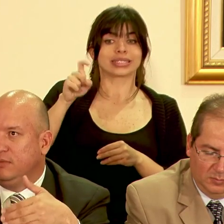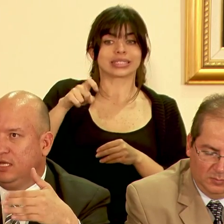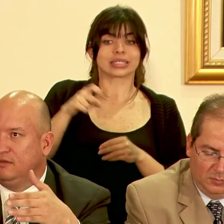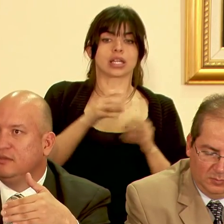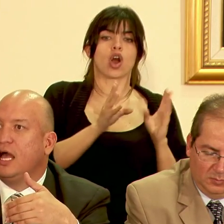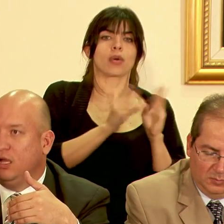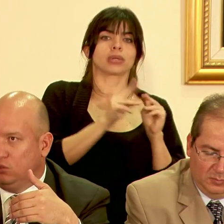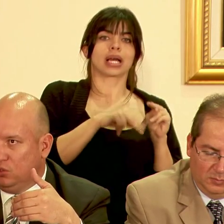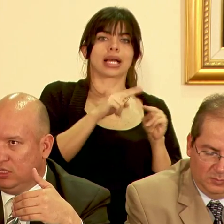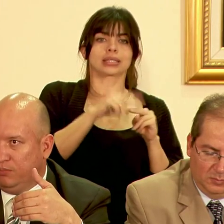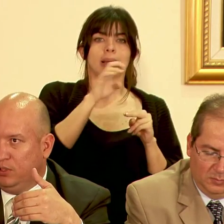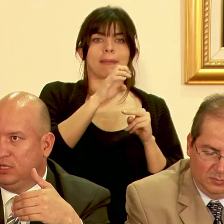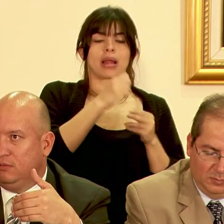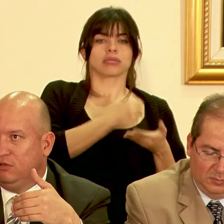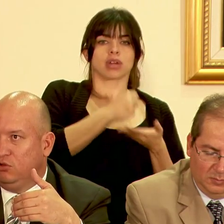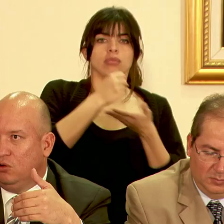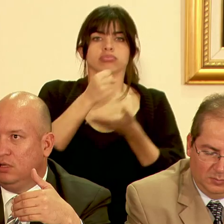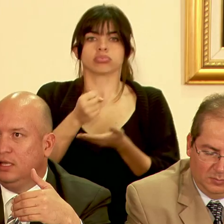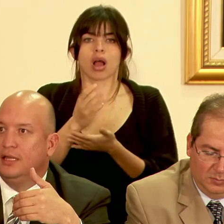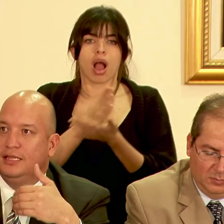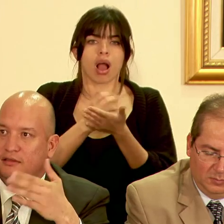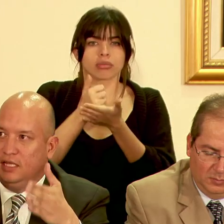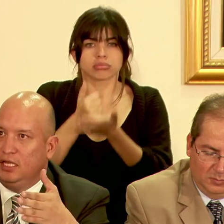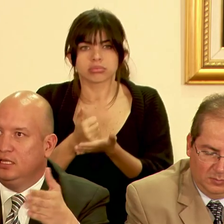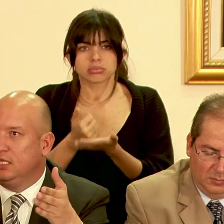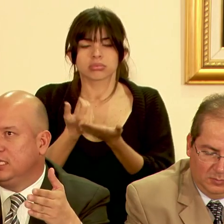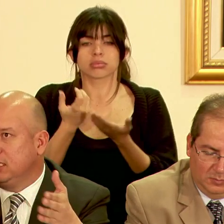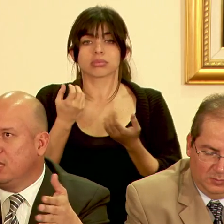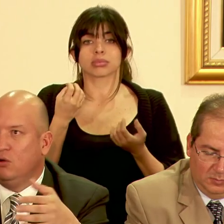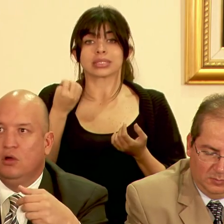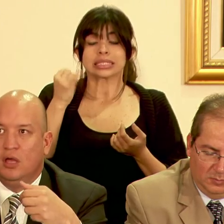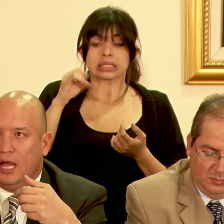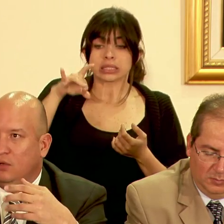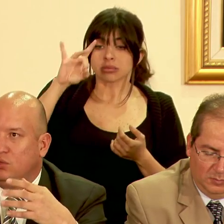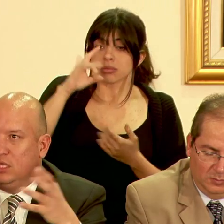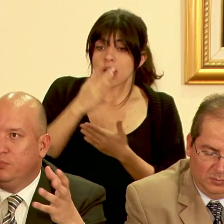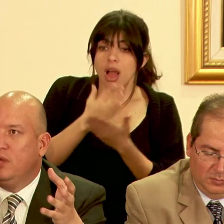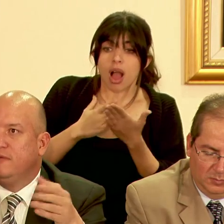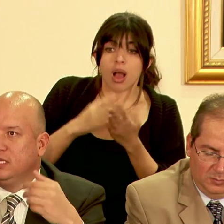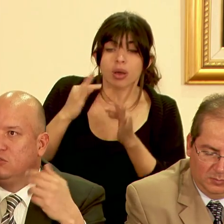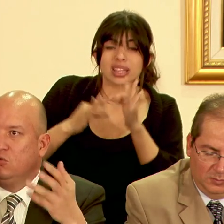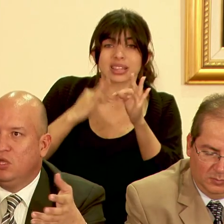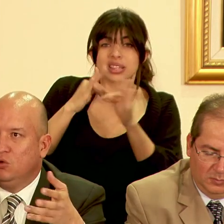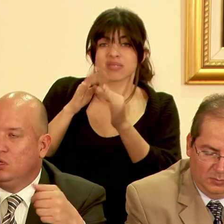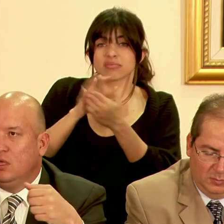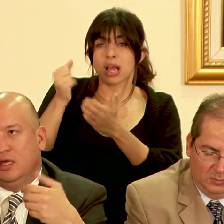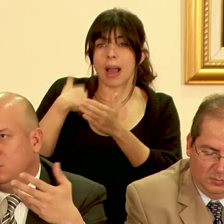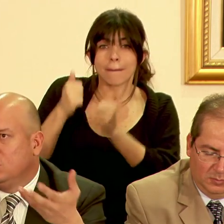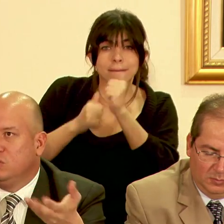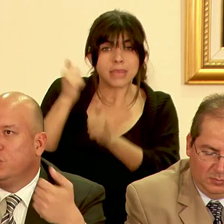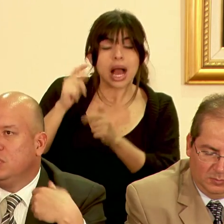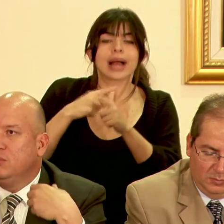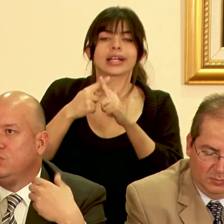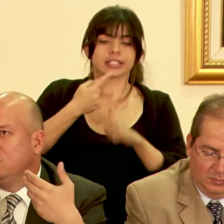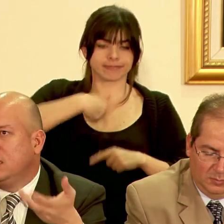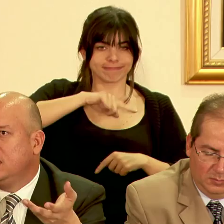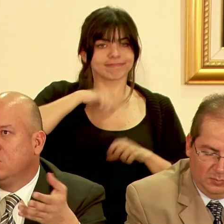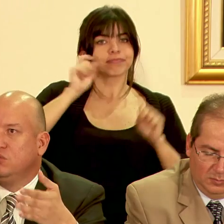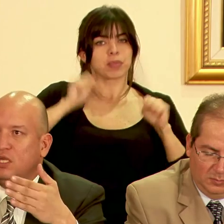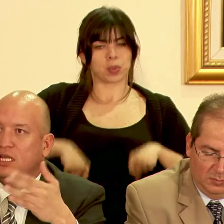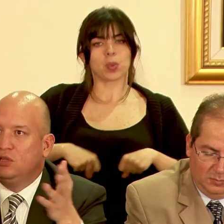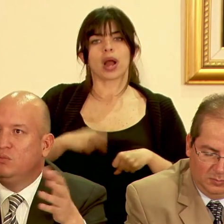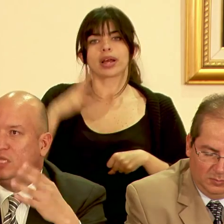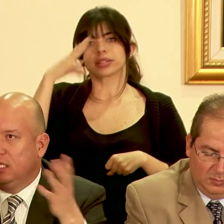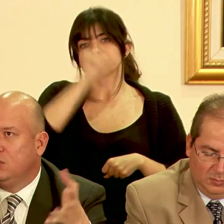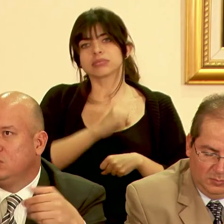Nacional de Emergencias haga otro tipo de intervención de ser detectado algún tipo de afectación mayor entonces podríamos estar